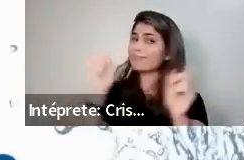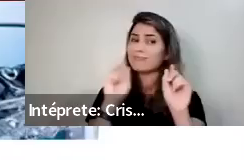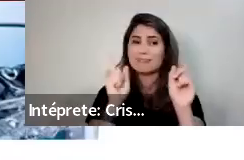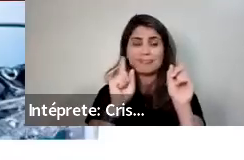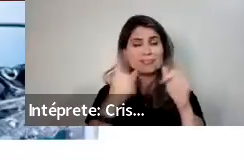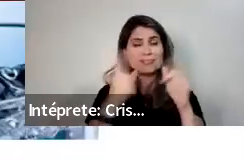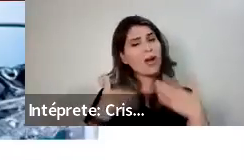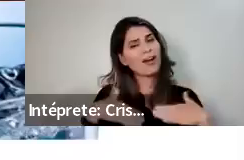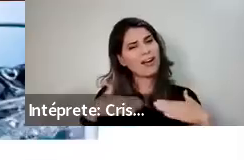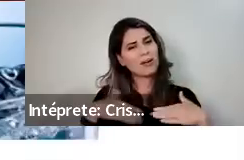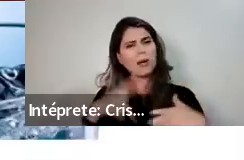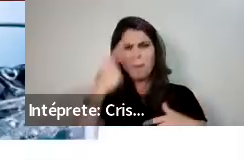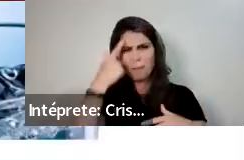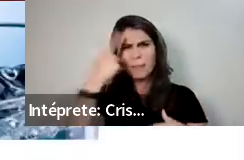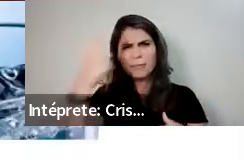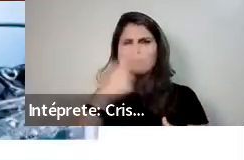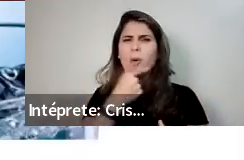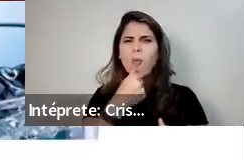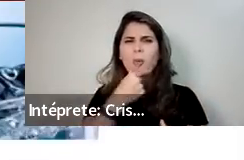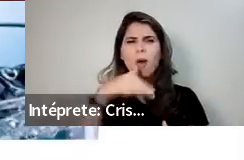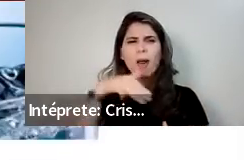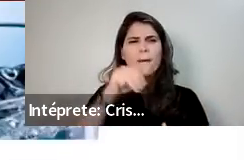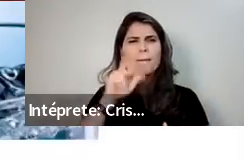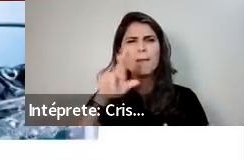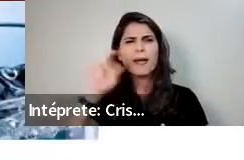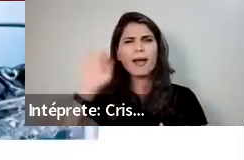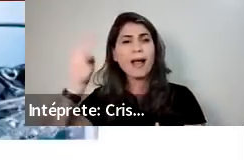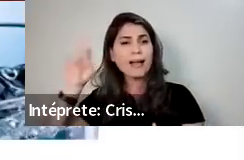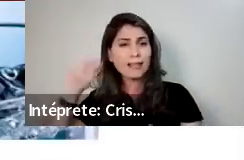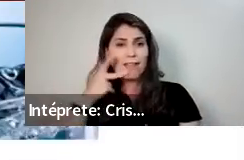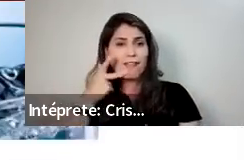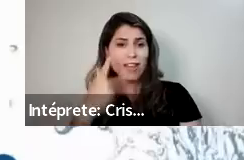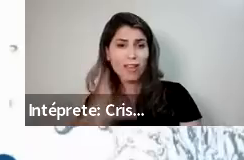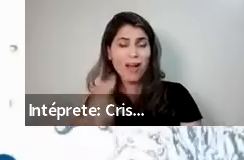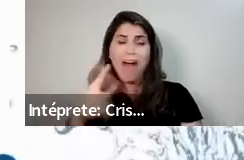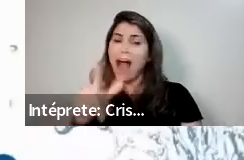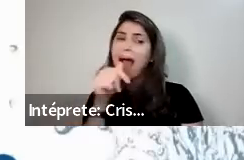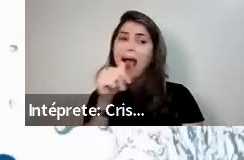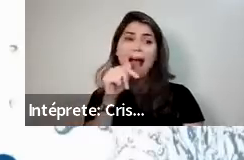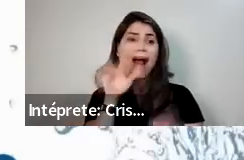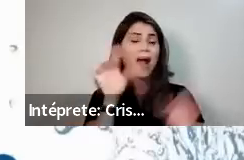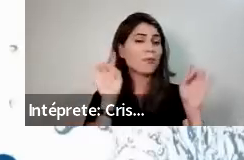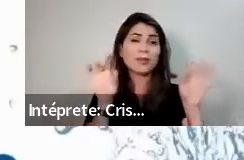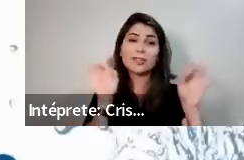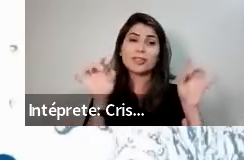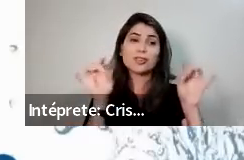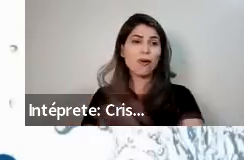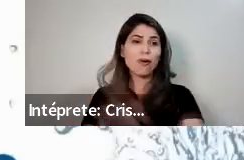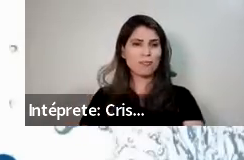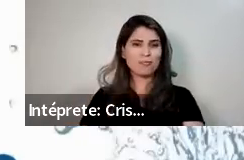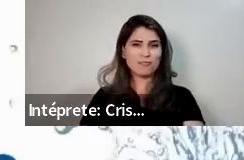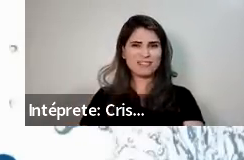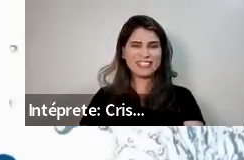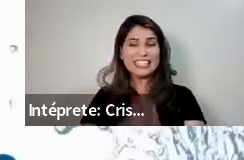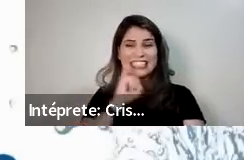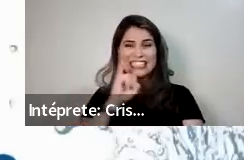Ela toma água. E se a água estiver adequada e apropriada, ela restabelece a sua saúde.